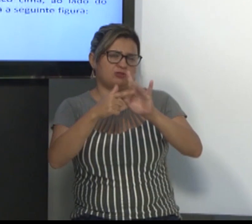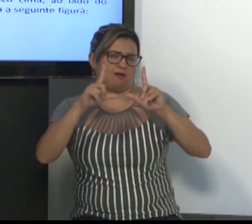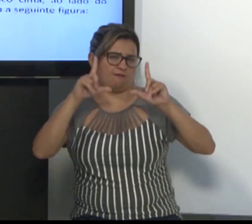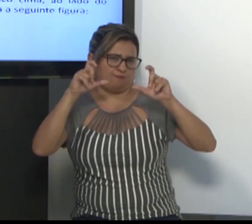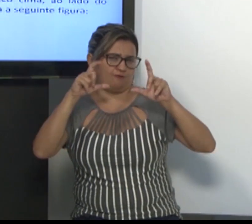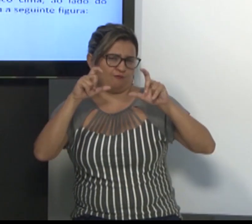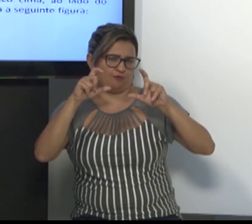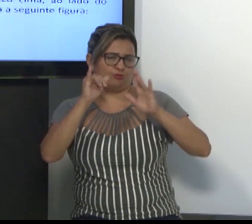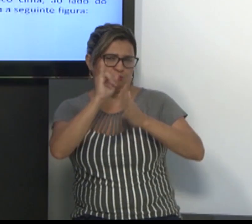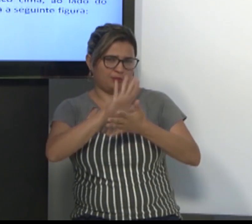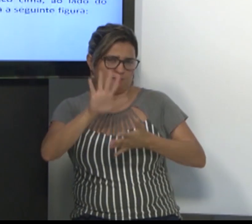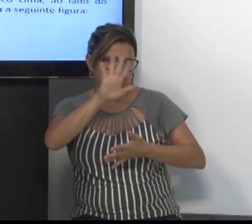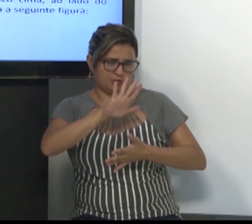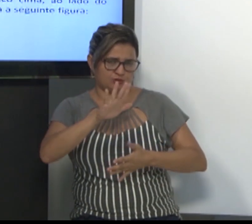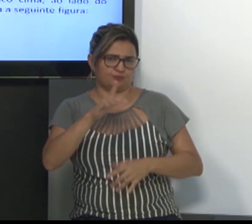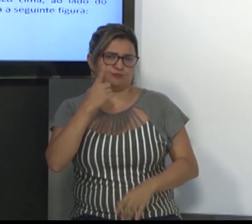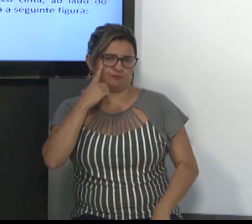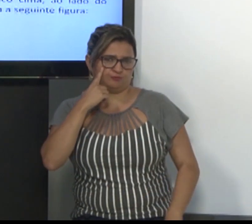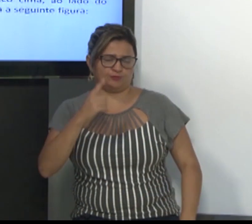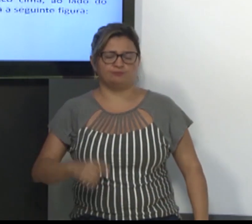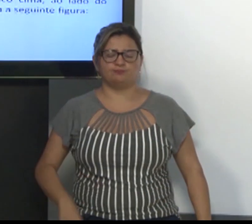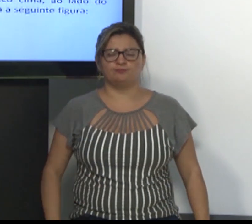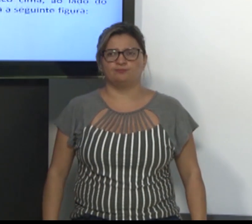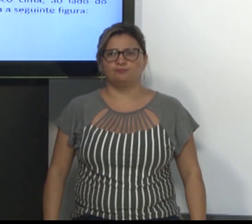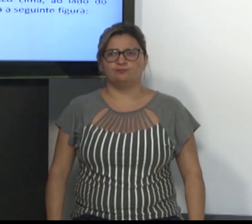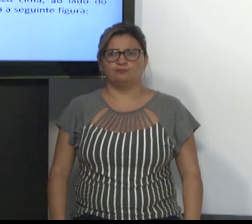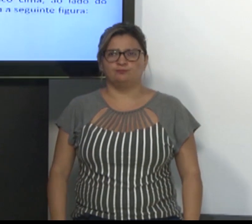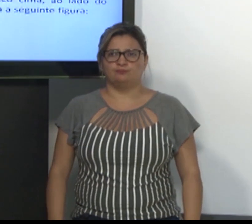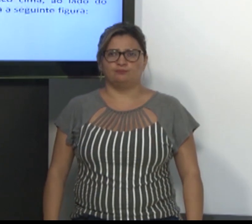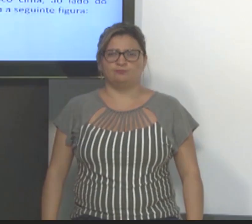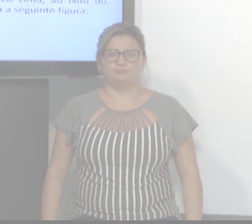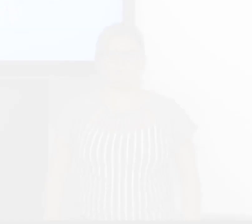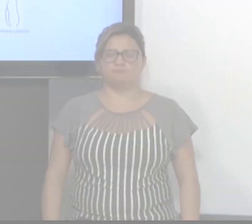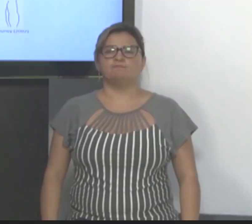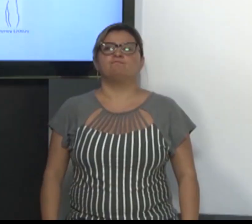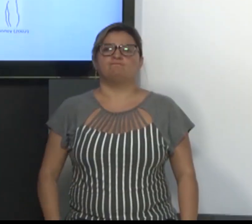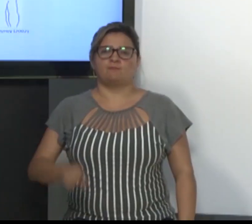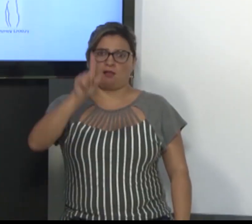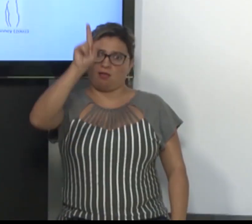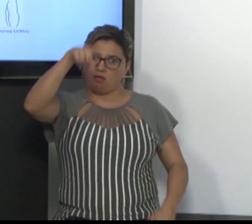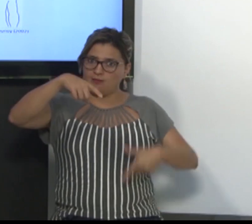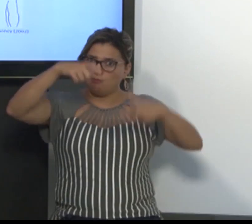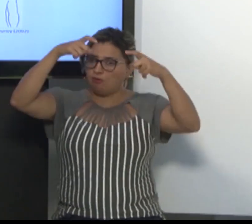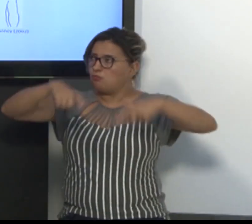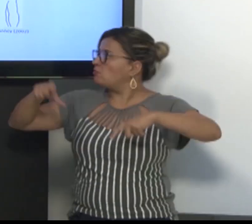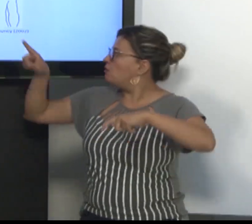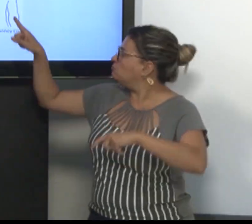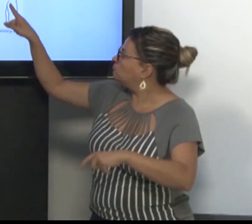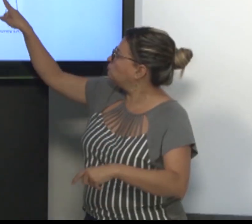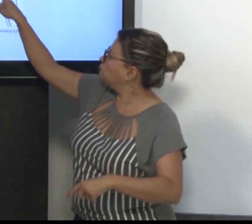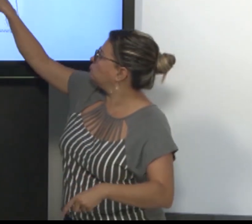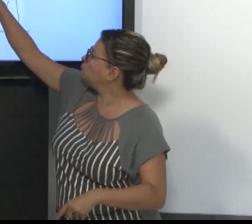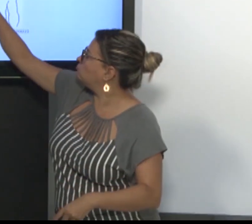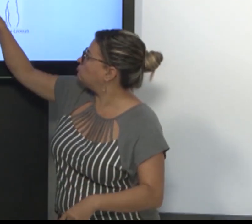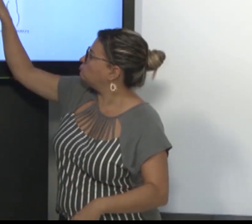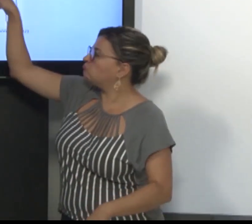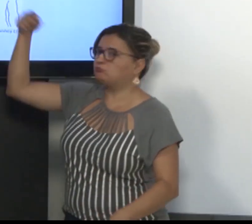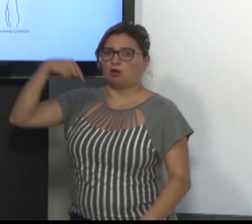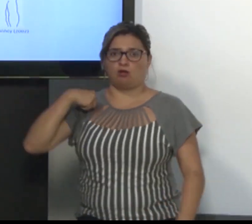sinalizando. Vou mostrar agora uma imagem para que vocês entendam. Percebam que nessa